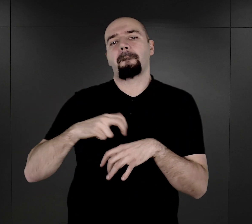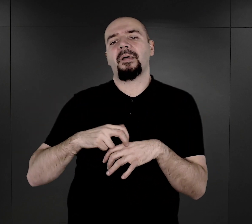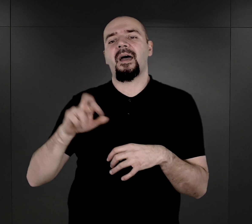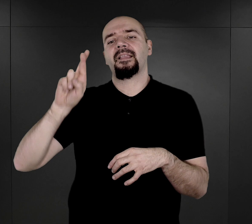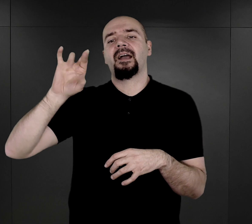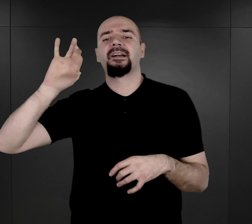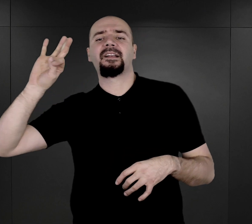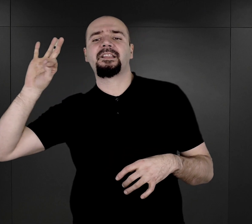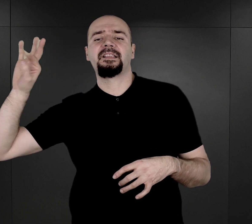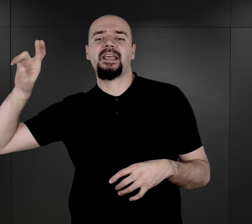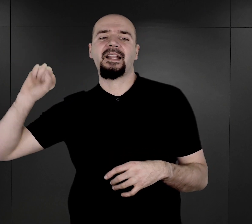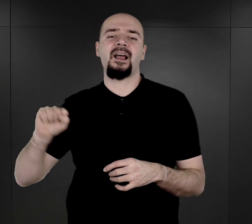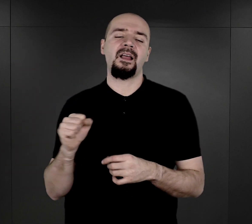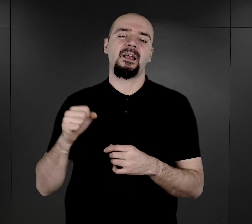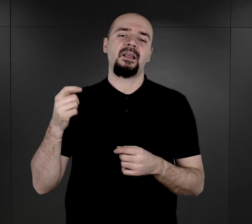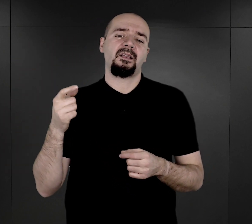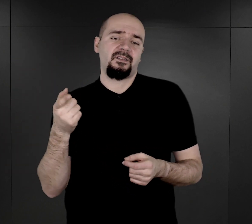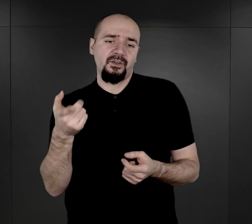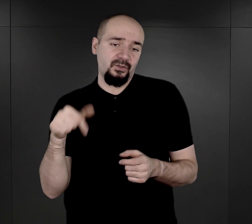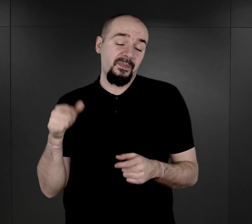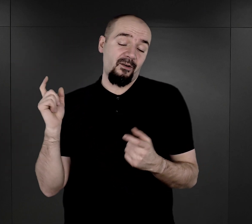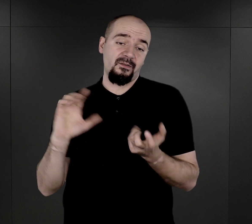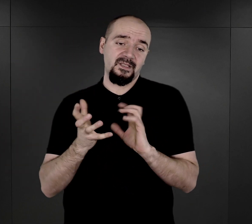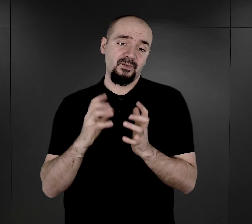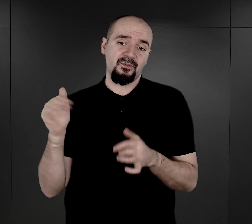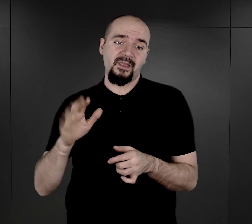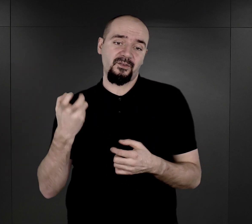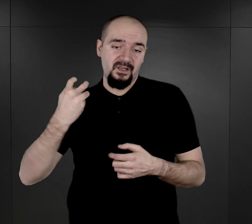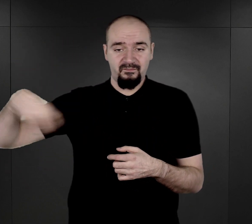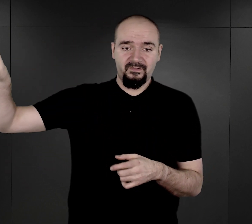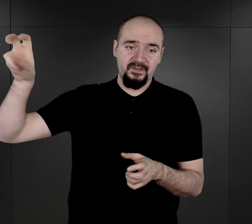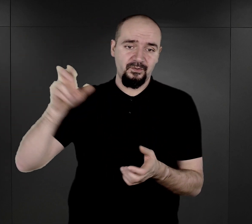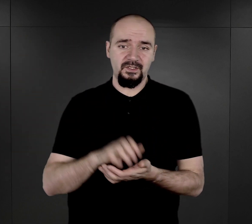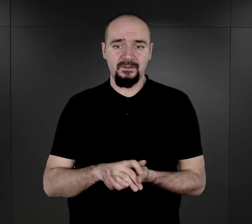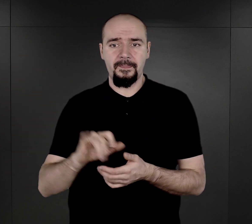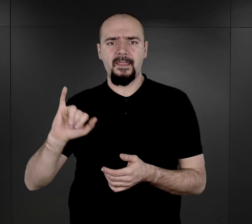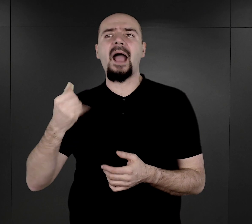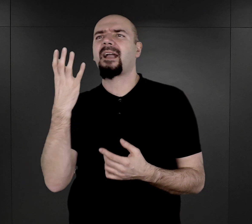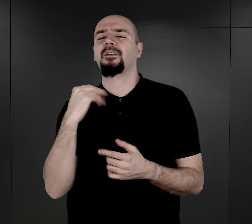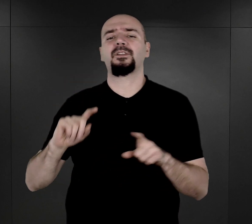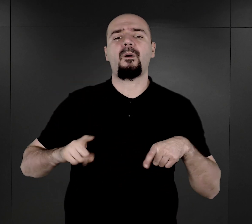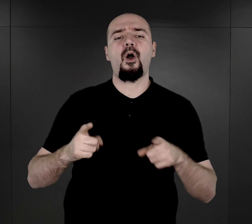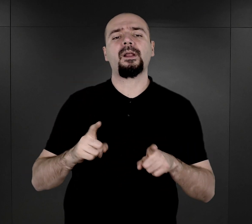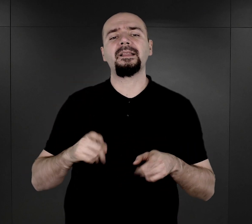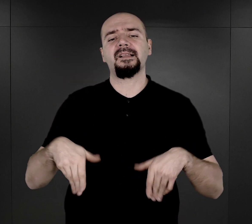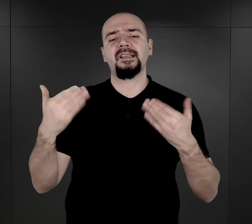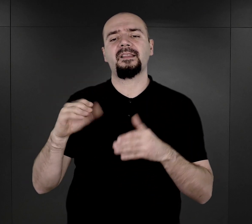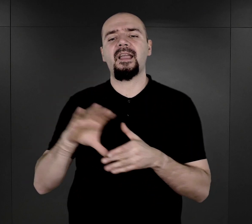Rittera, właśnie w ten sposób miano się ich pozbyć. Jak wyglądała organizacja dnia w obozie romskim? Dzień